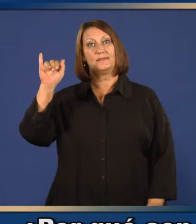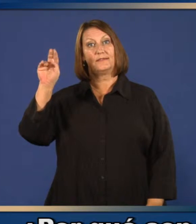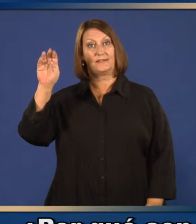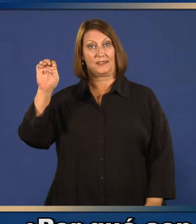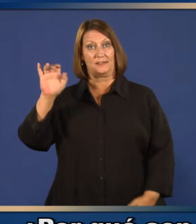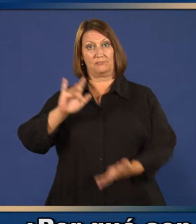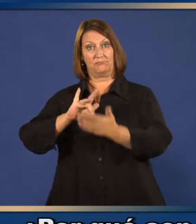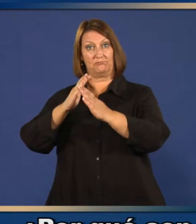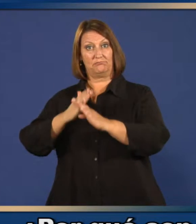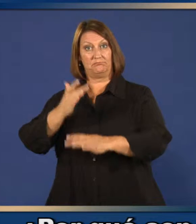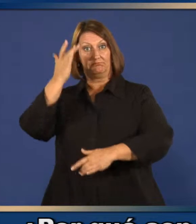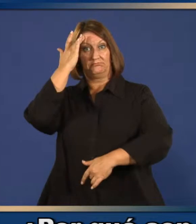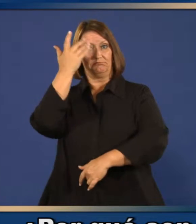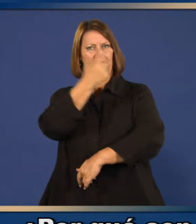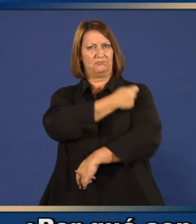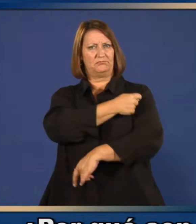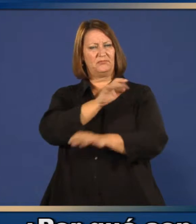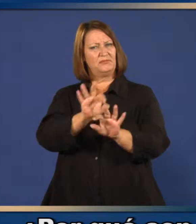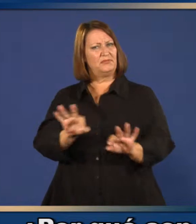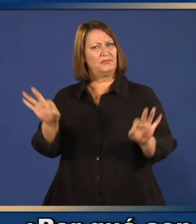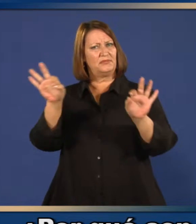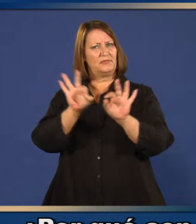importantes las vacunas?